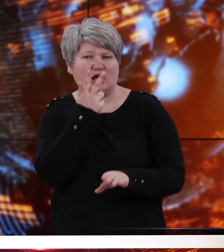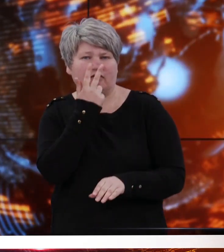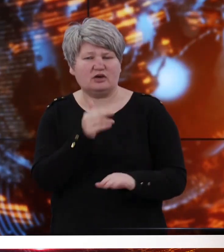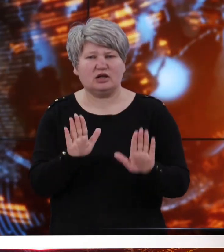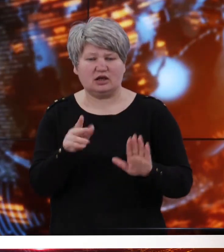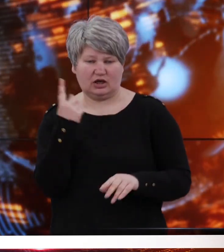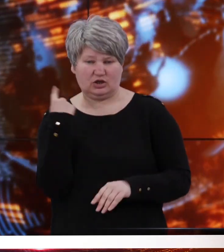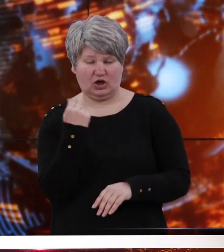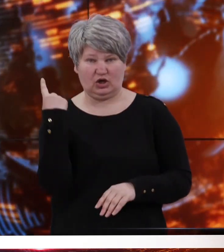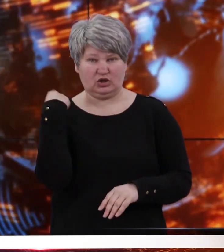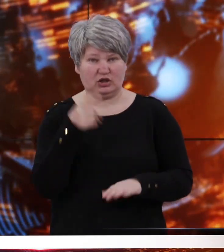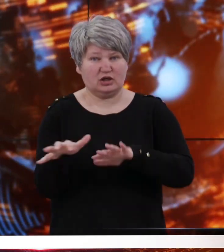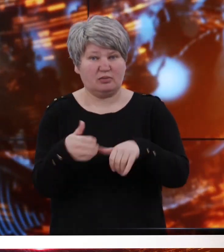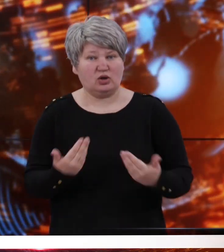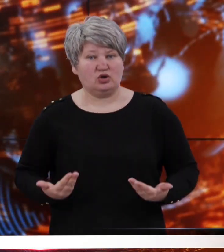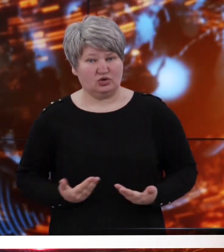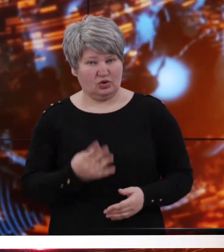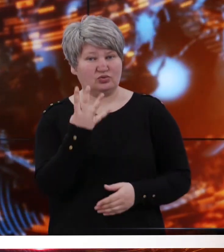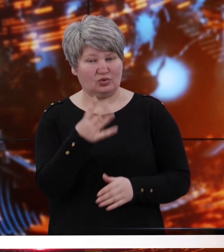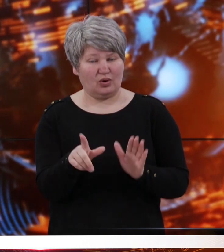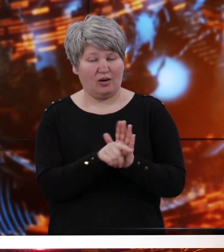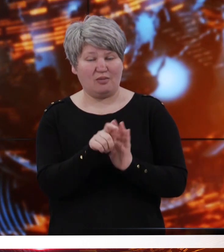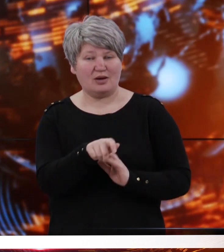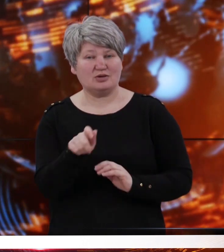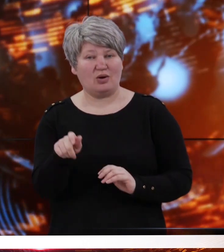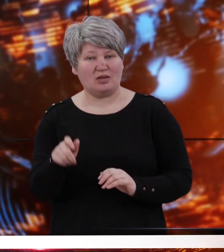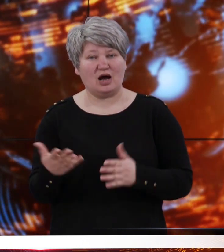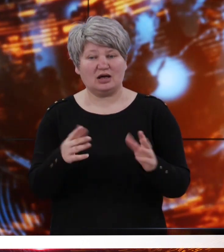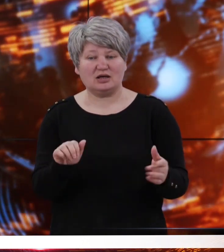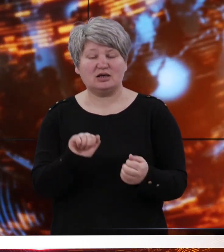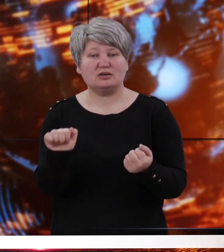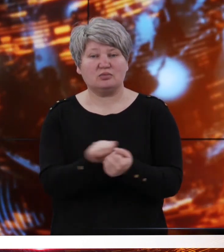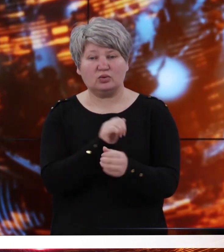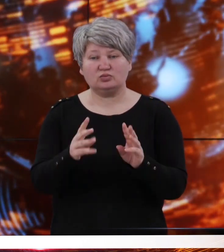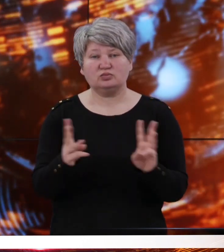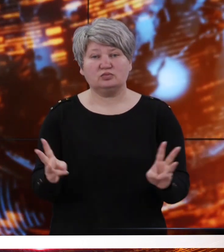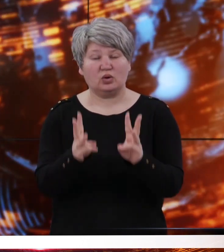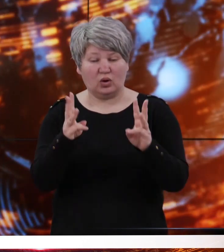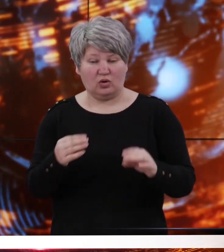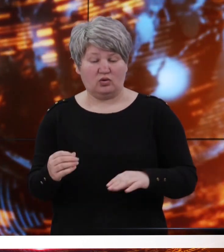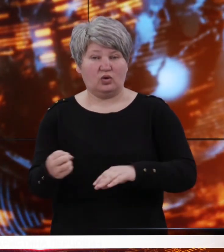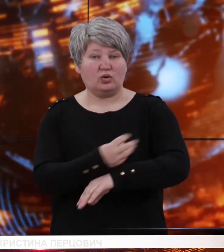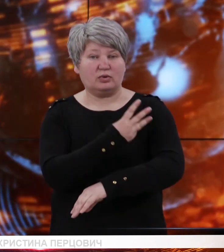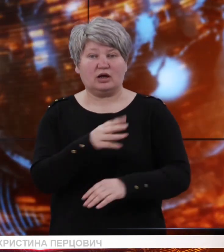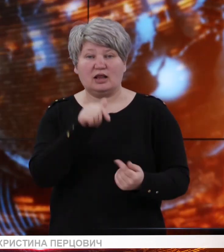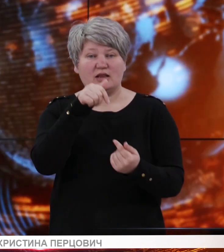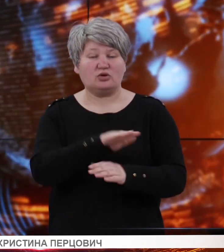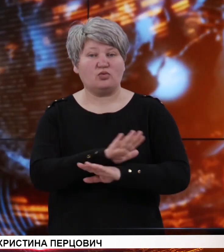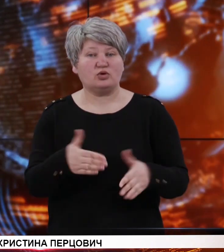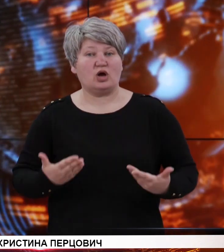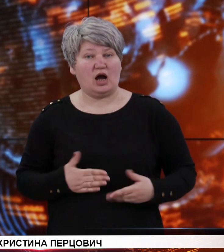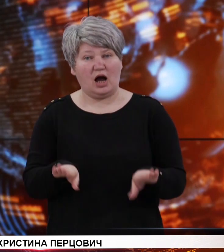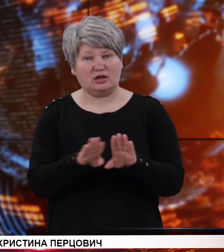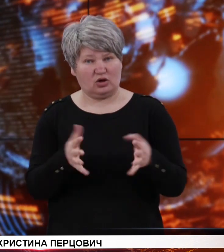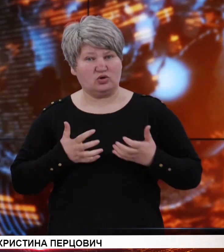тільки за минулий тиждень забрала життя чотирьох пенсіонерок, які спалюючи суху траву отримали опіки на сумісність життя. А